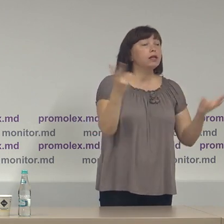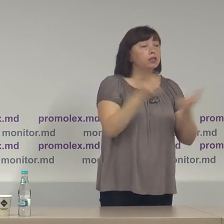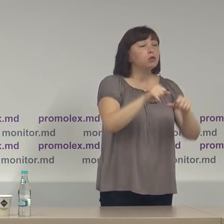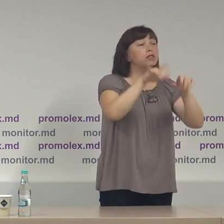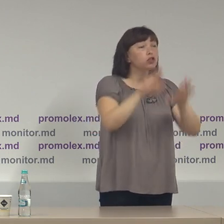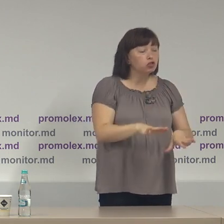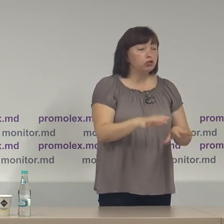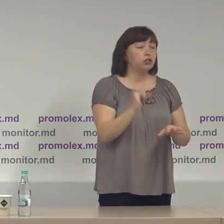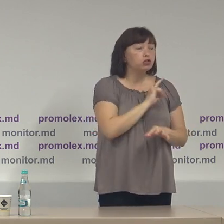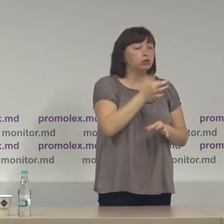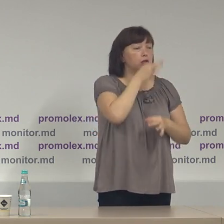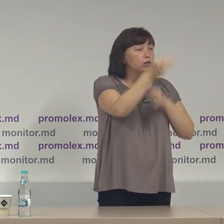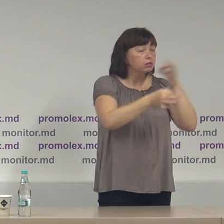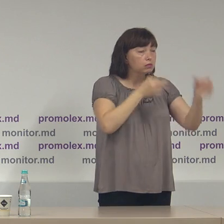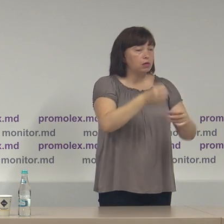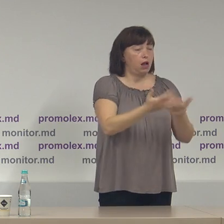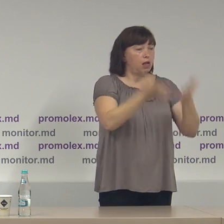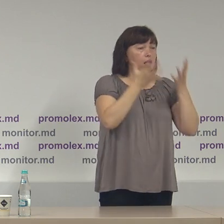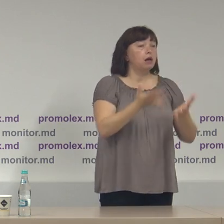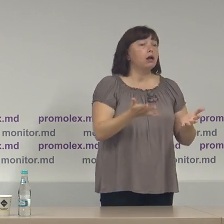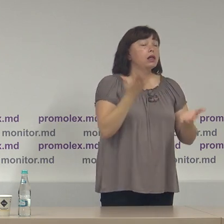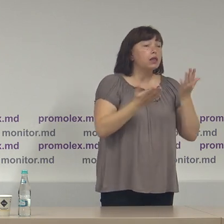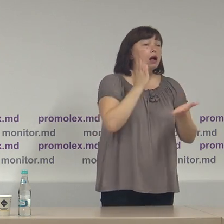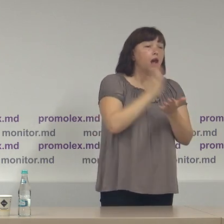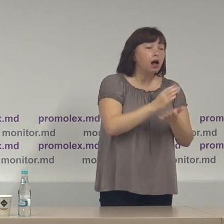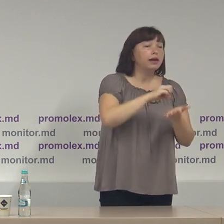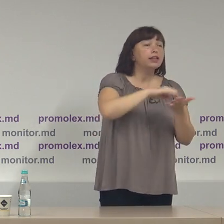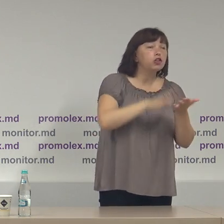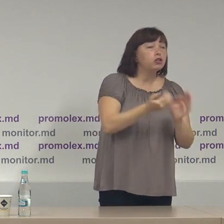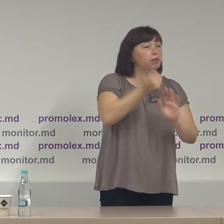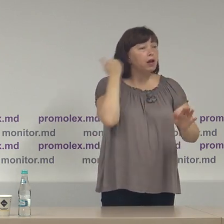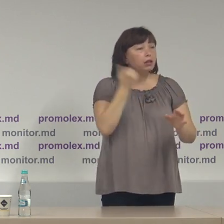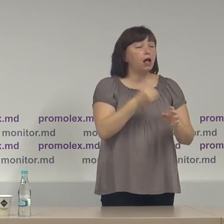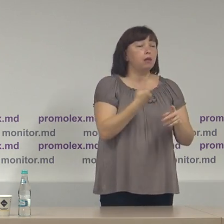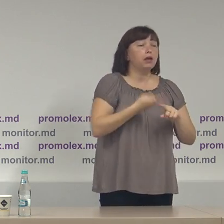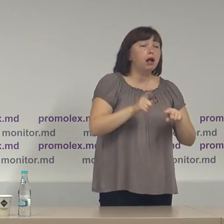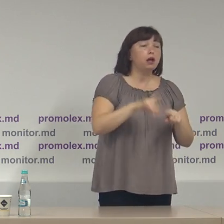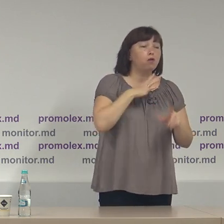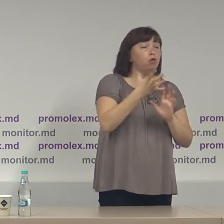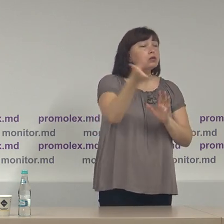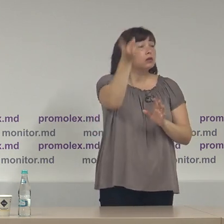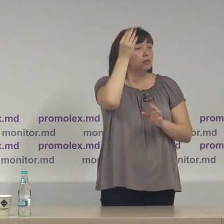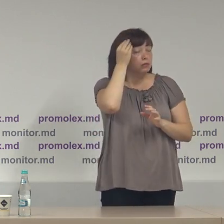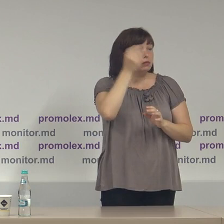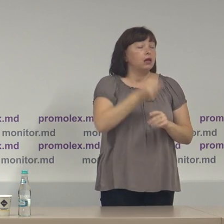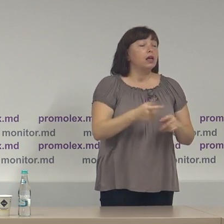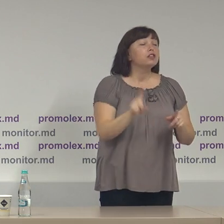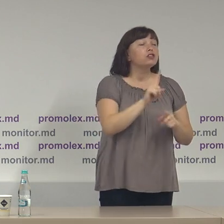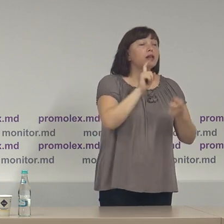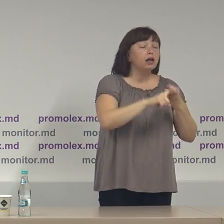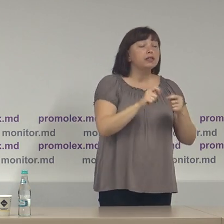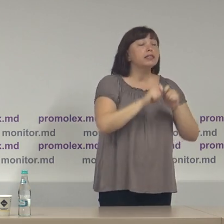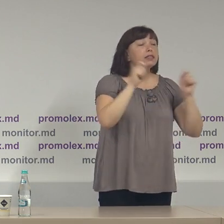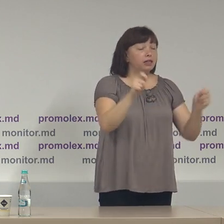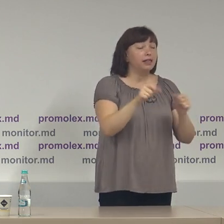să decide și să expună foarte clar care înregistrări prealabile sunt luate în calcul atunci când vine vorba de deschidere secțiilor